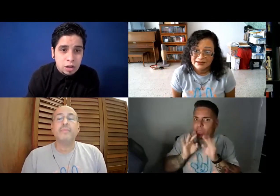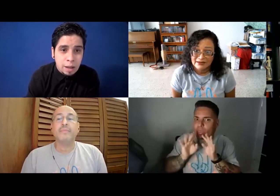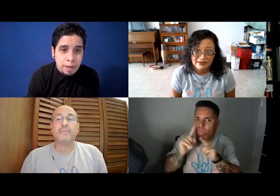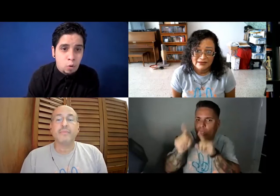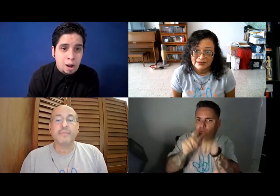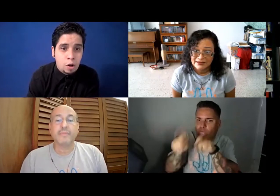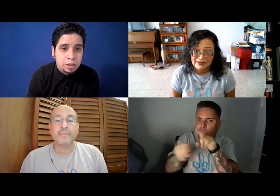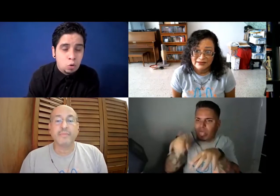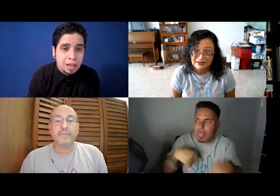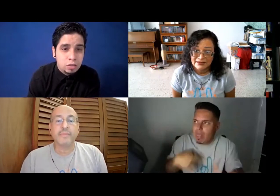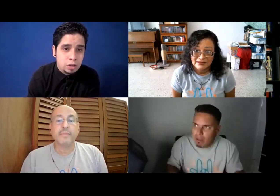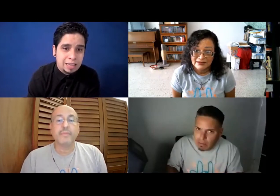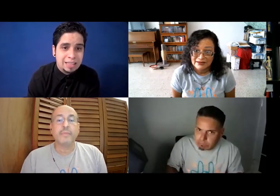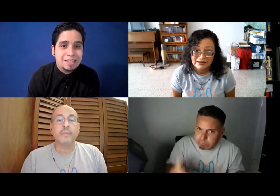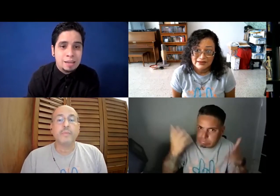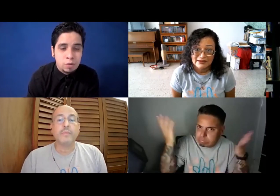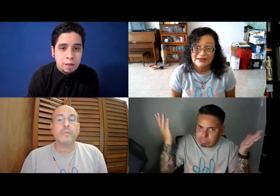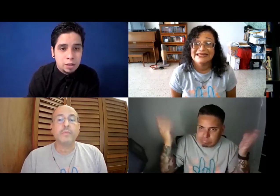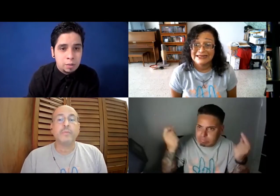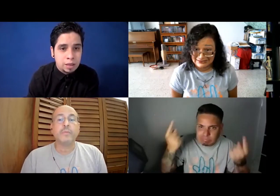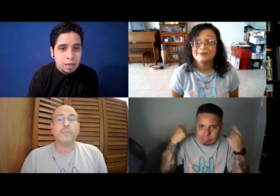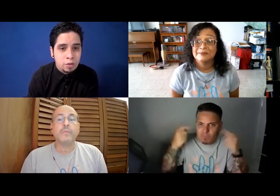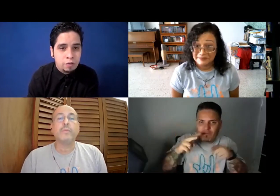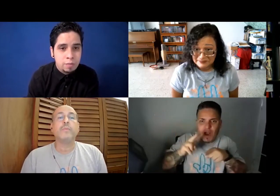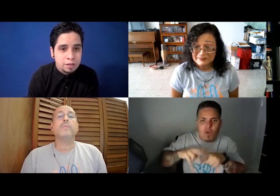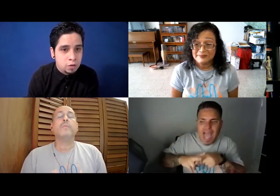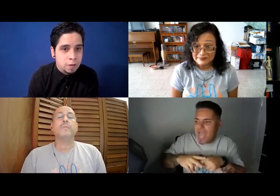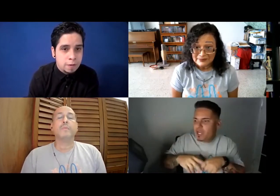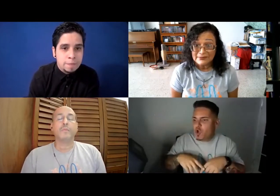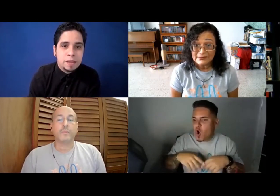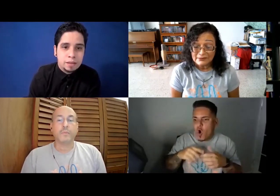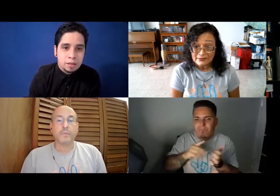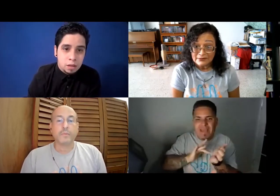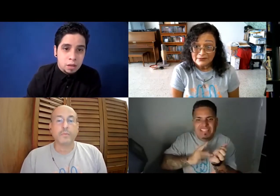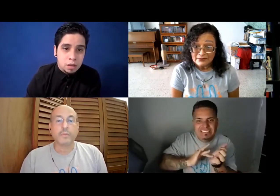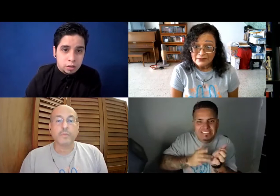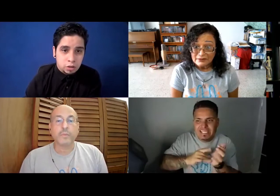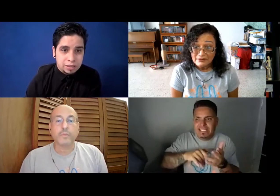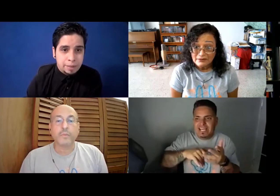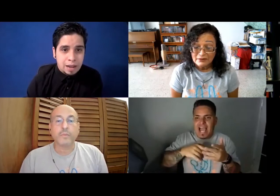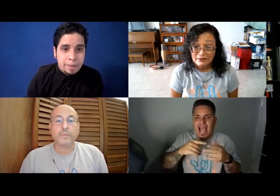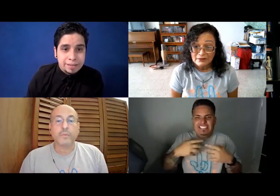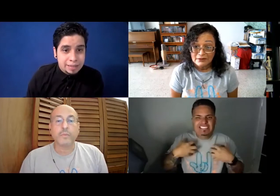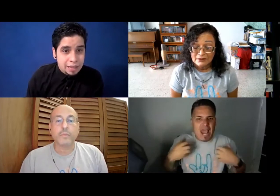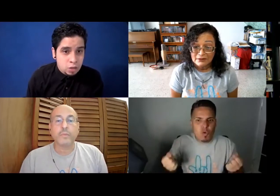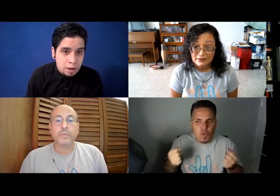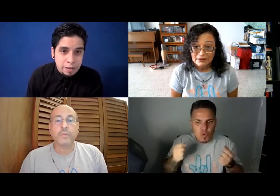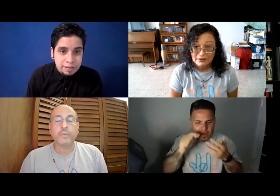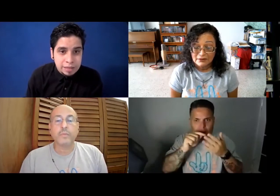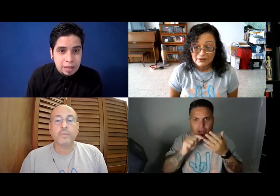el vocabulario que estás usando, el tecnicismo, realmente, mientras me estaba dando la información. Entonces, también las medicinas, el nombre de las medicinas,